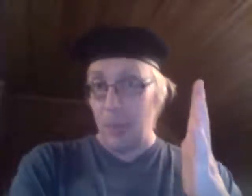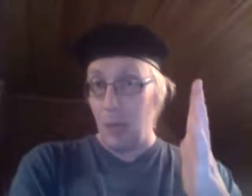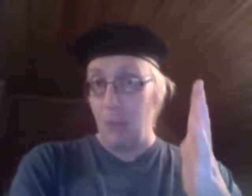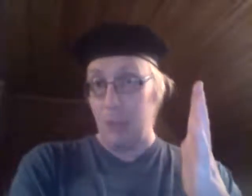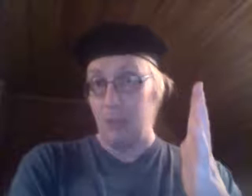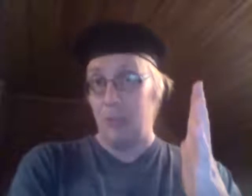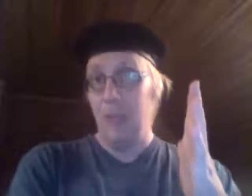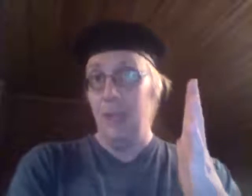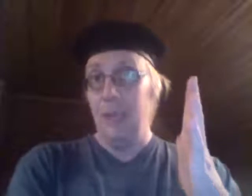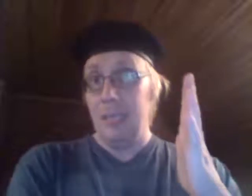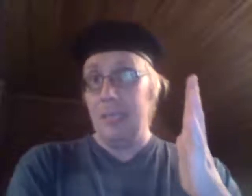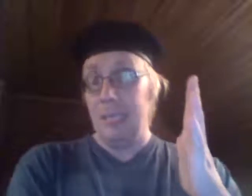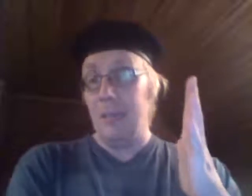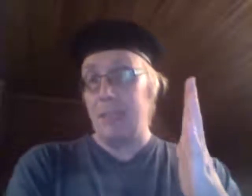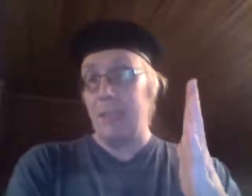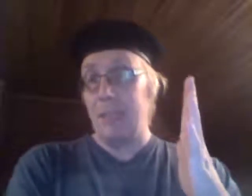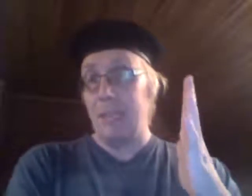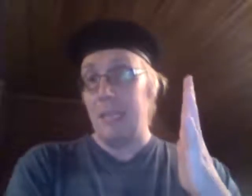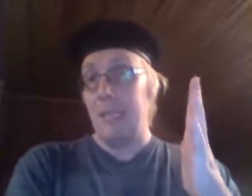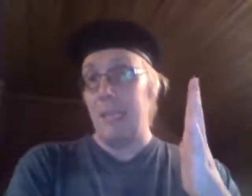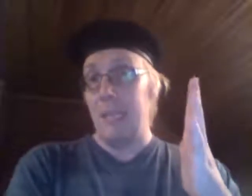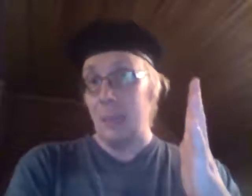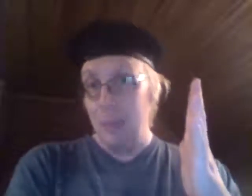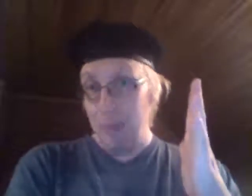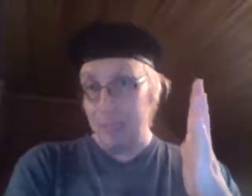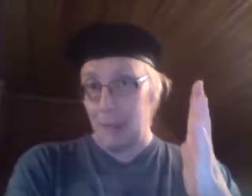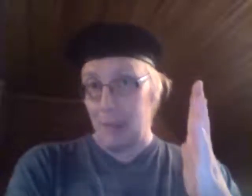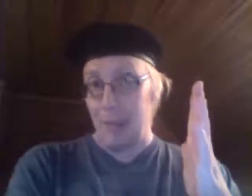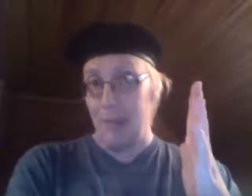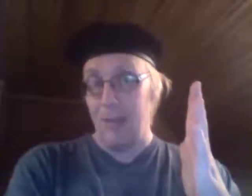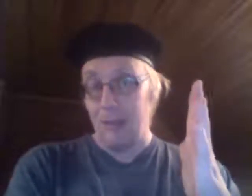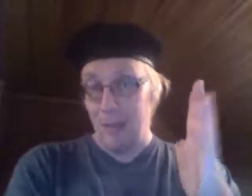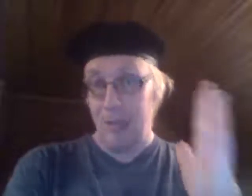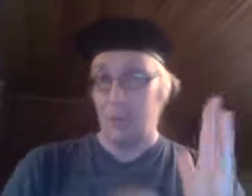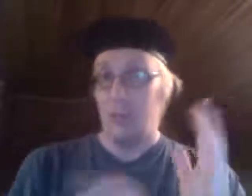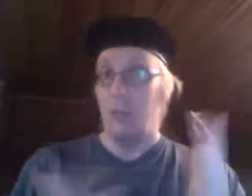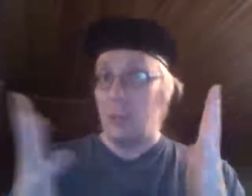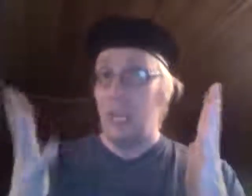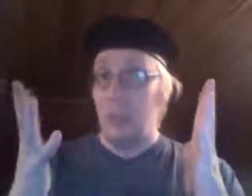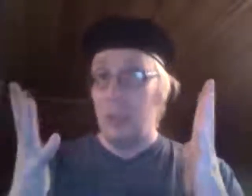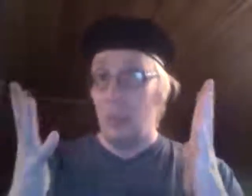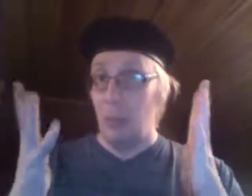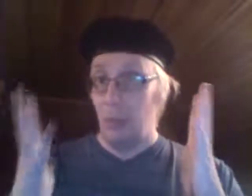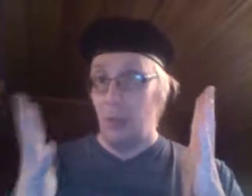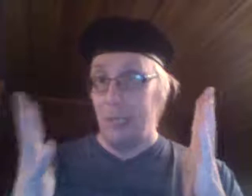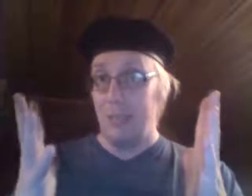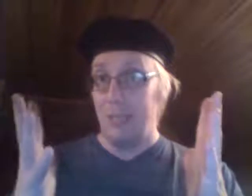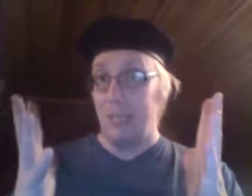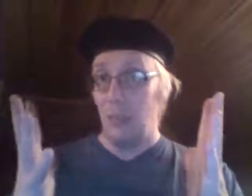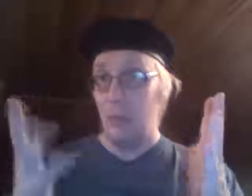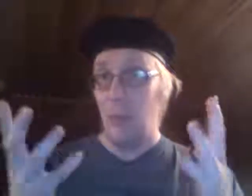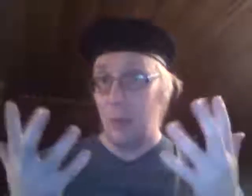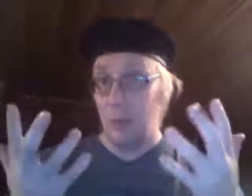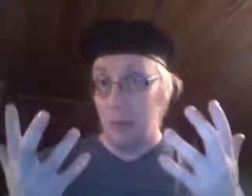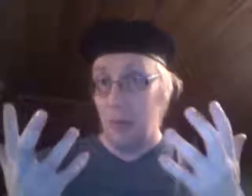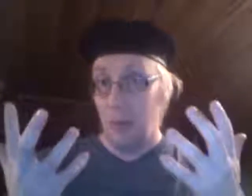kauppasotaa niitäkin vastaan, että niidenkin päästöt rajoittuisivat, jos ilmastonmuutos on oikeasti näin suuri uhka kuin se on.